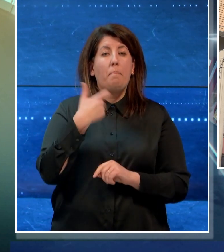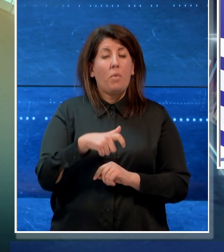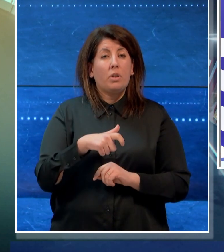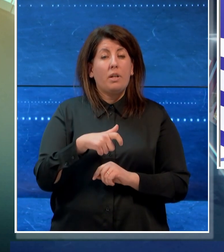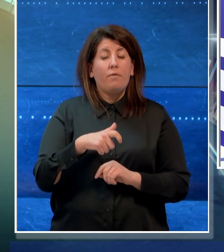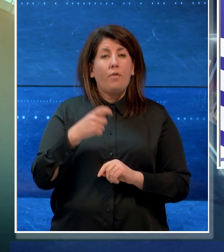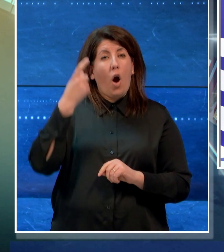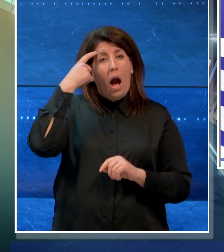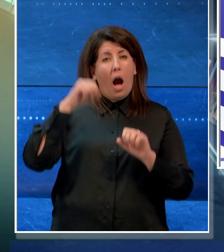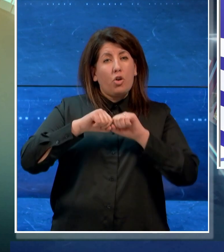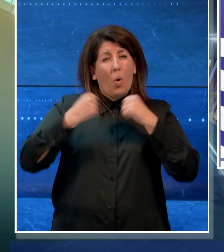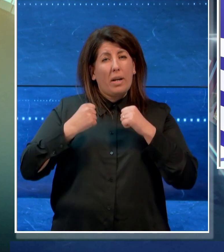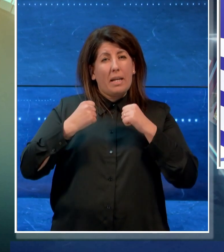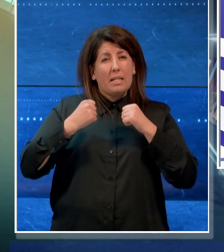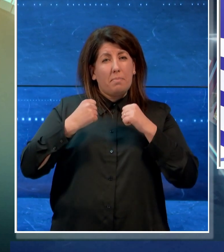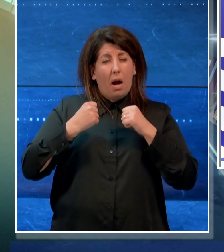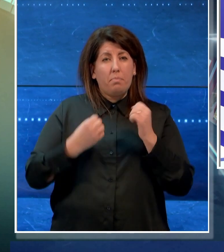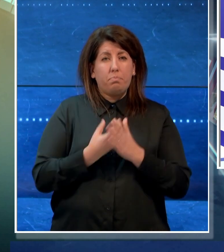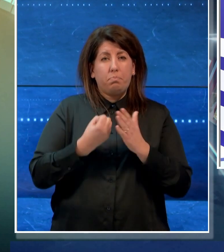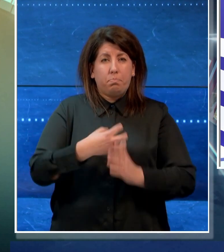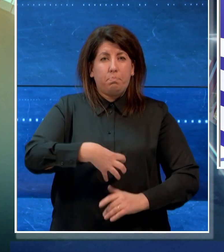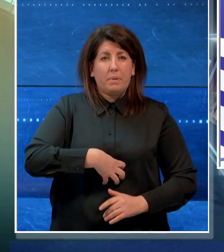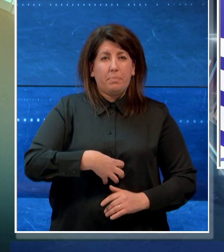rotto della orta addominale.